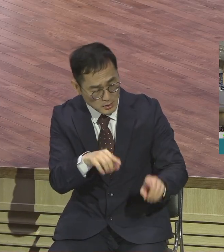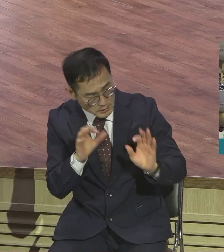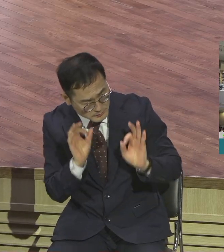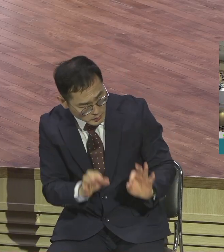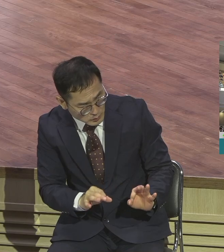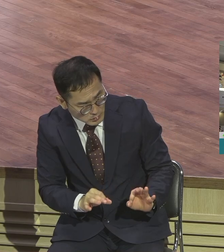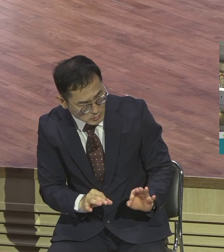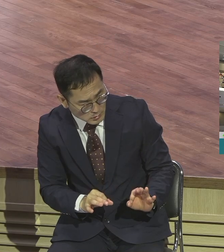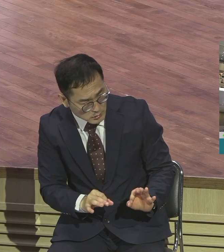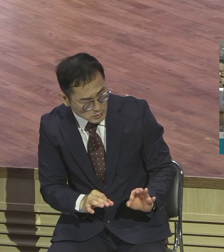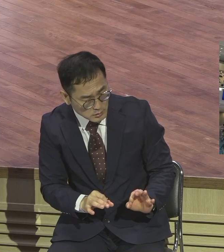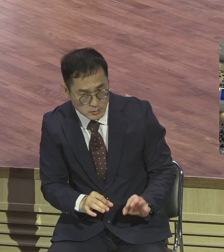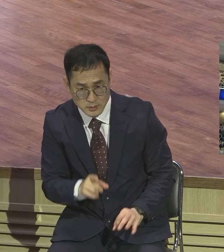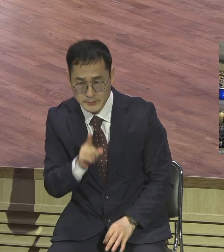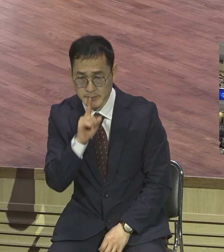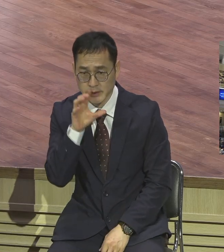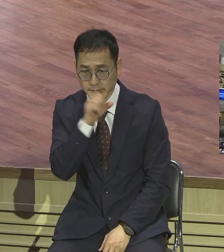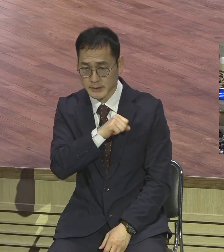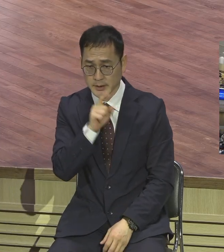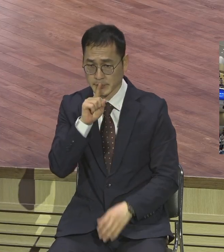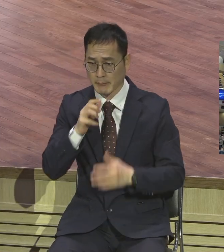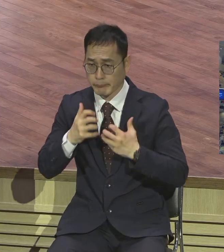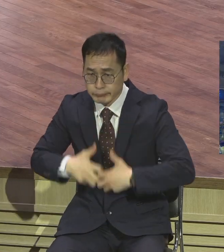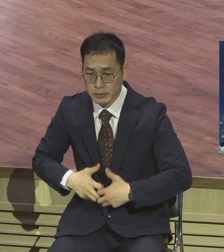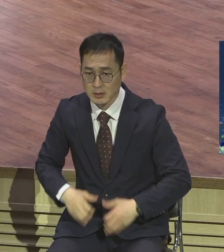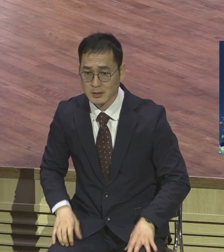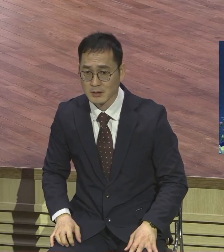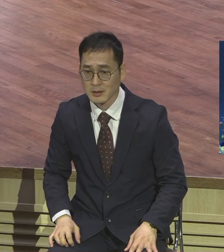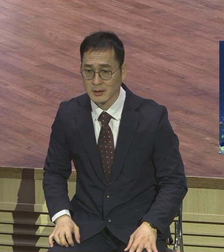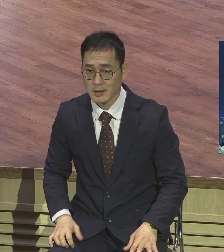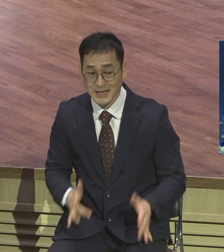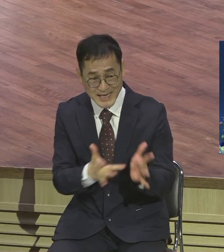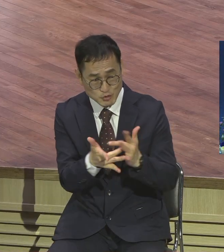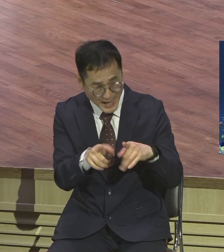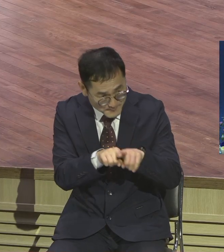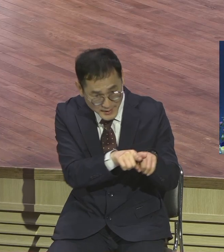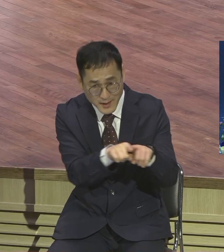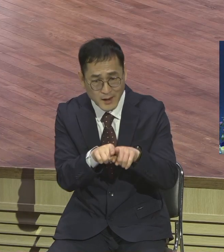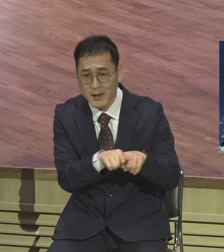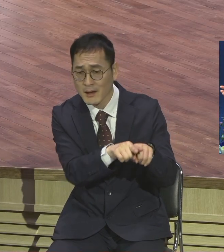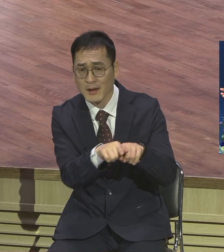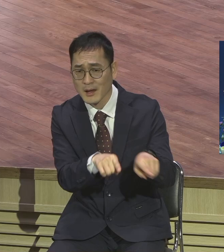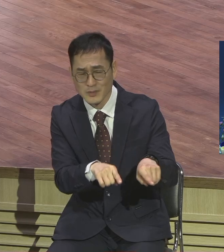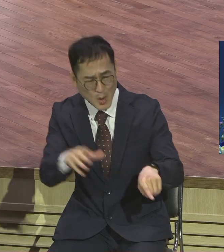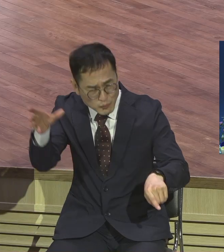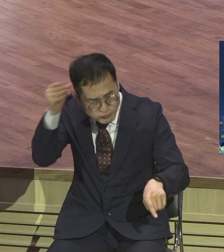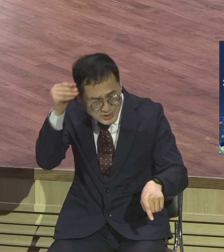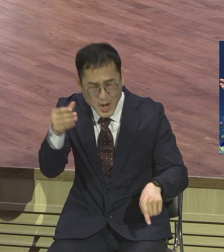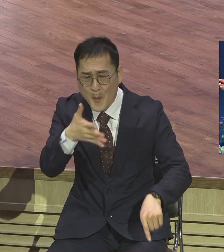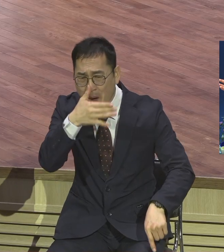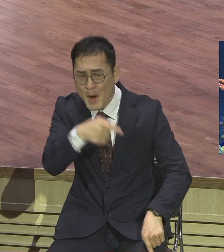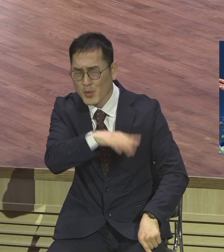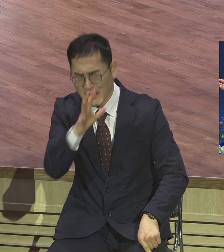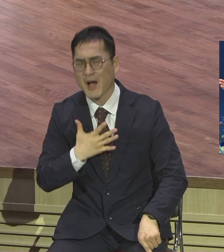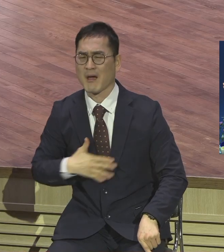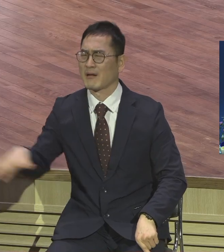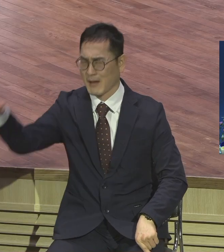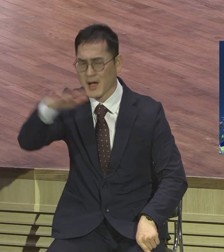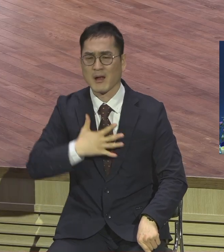할 말이 없는 거예요 다 예수와 함께 있는 것을 봤고 얼마나 무식하고 얼마나 저 갈릴린 시골 촌놈들이